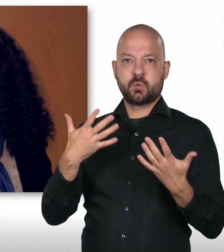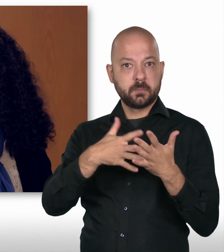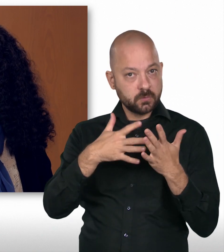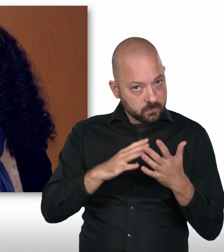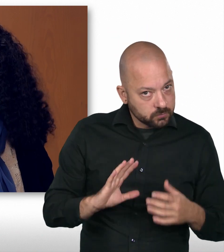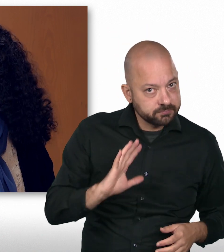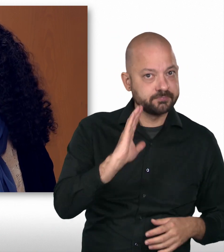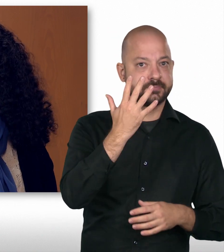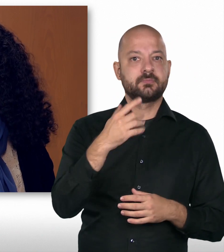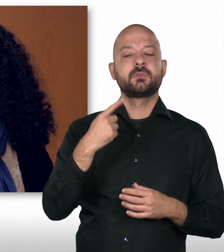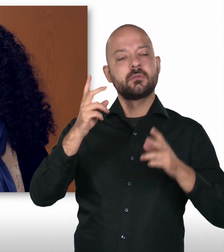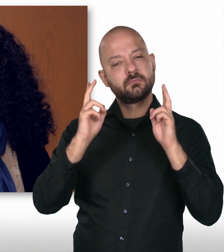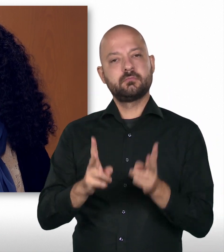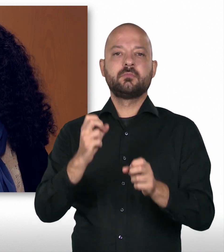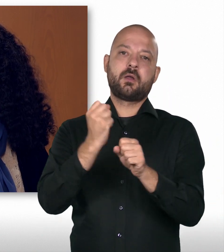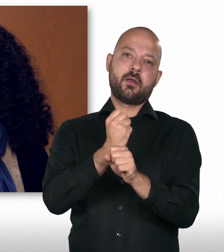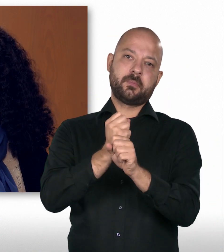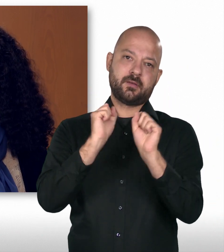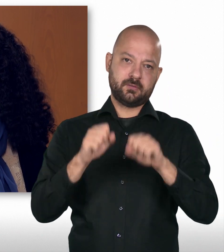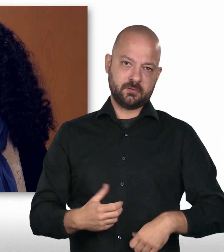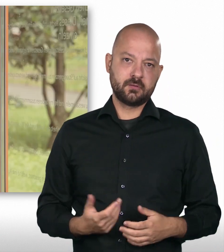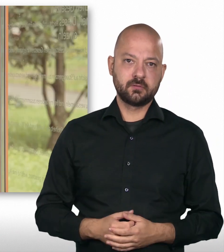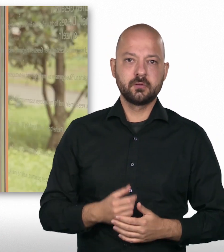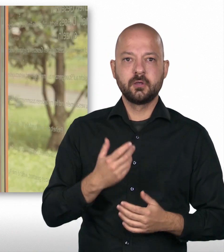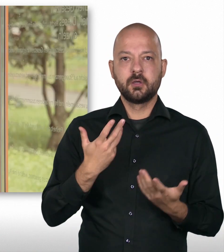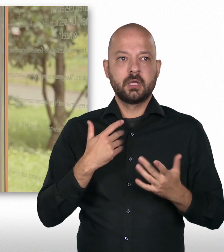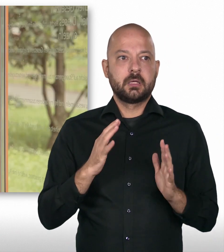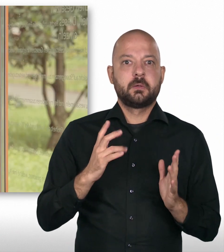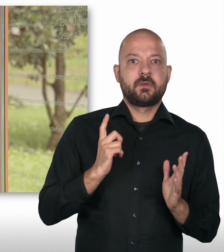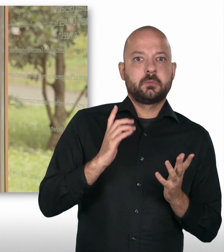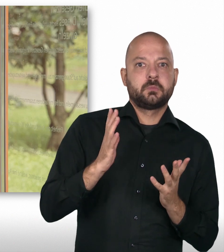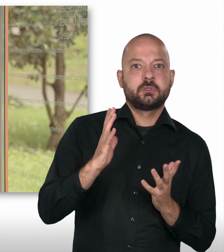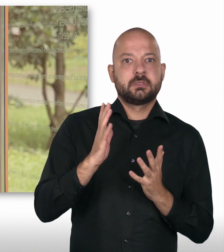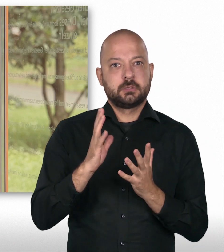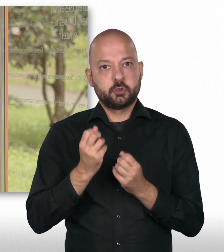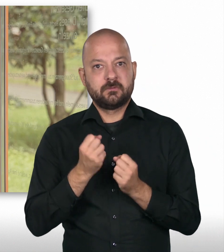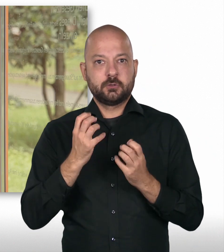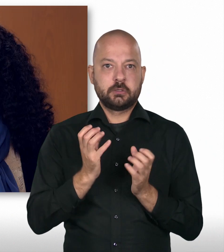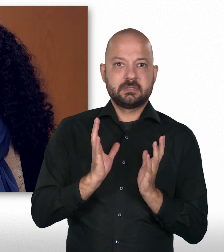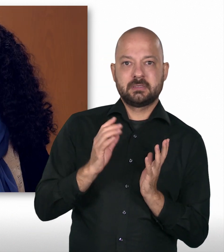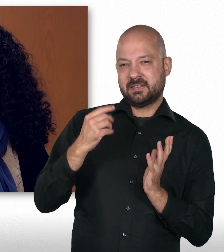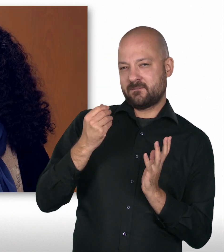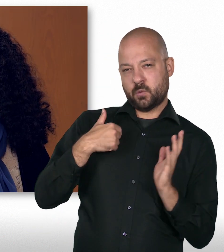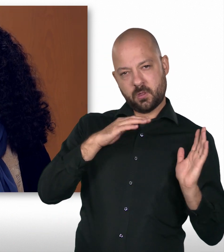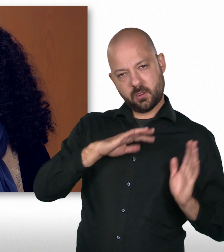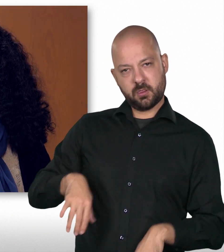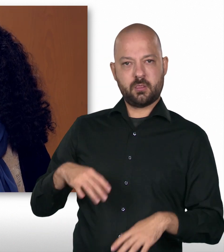arbeiten zu können, ohne das Gefühl, dass man noch was bestehen muss. Und ich freue mich auf die Zusammenarbeit mit